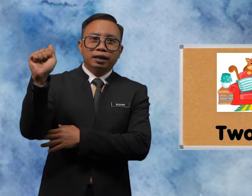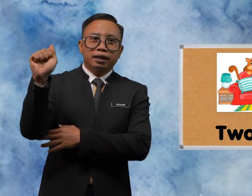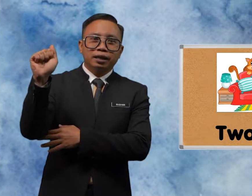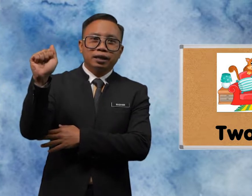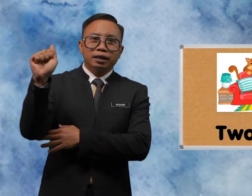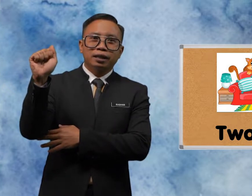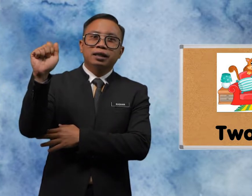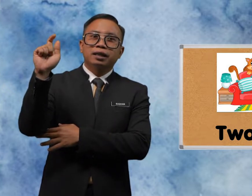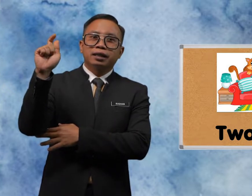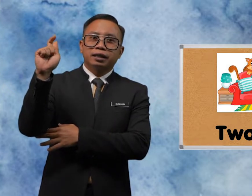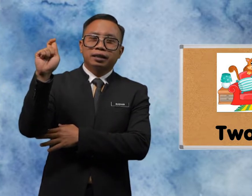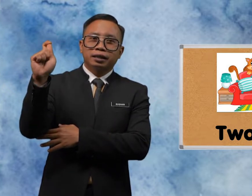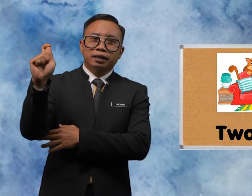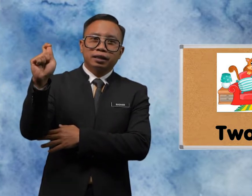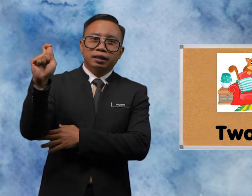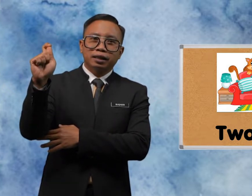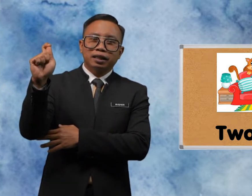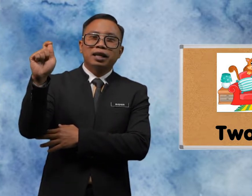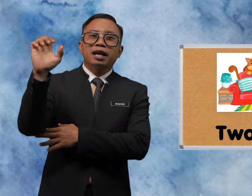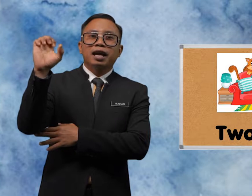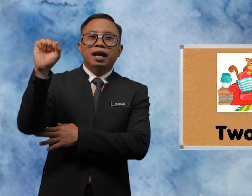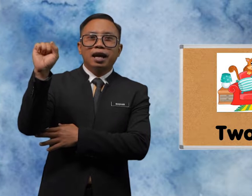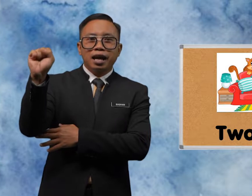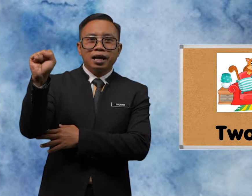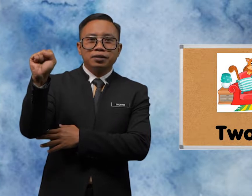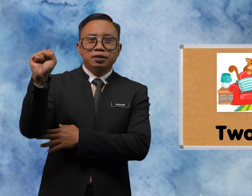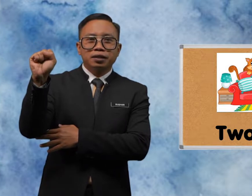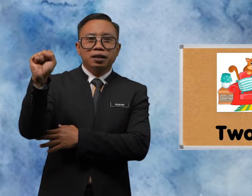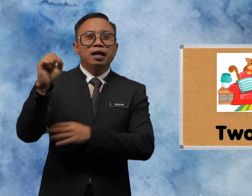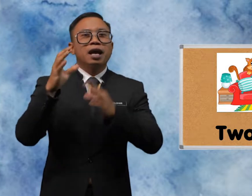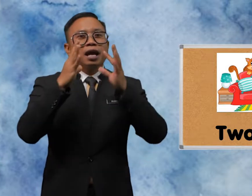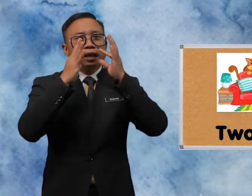T S Cats